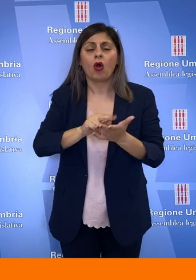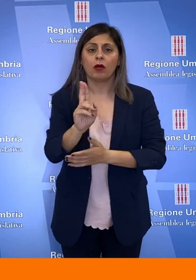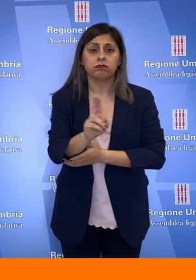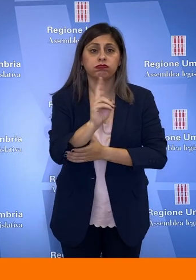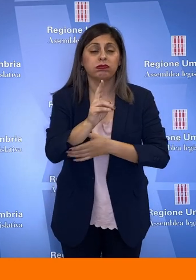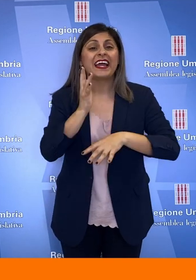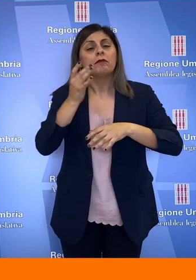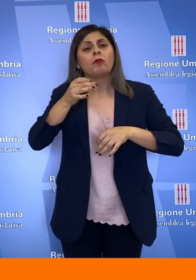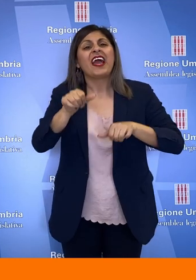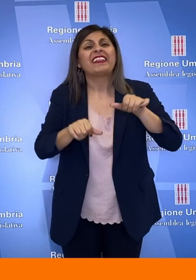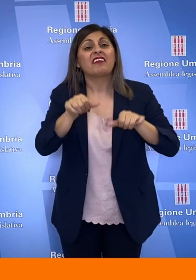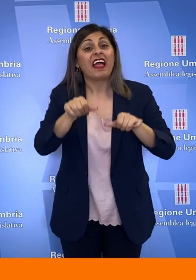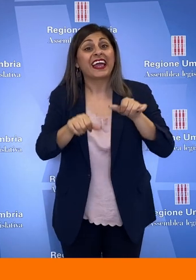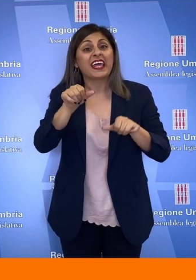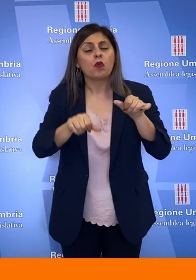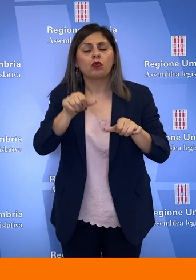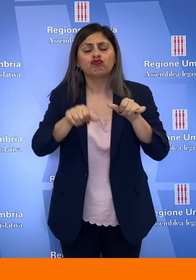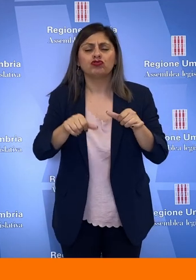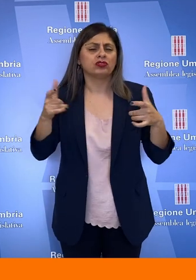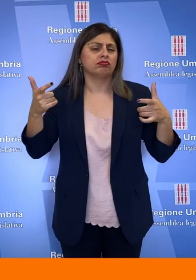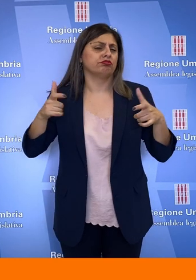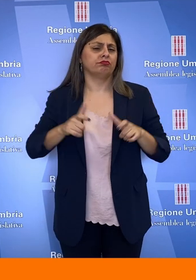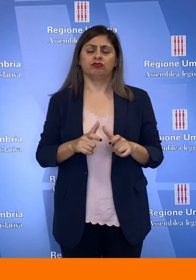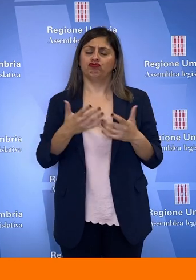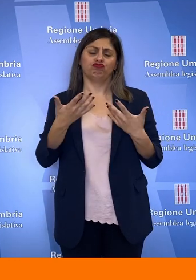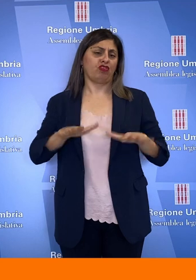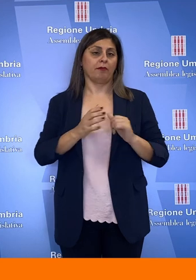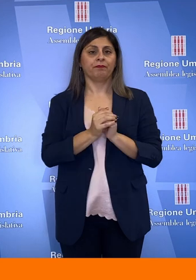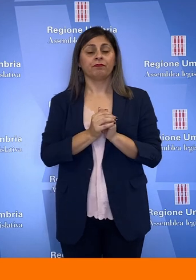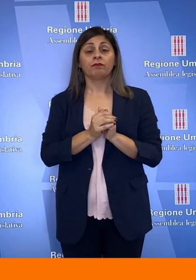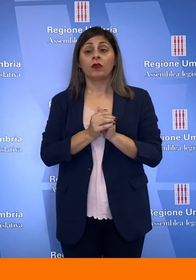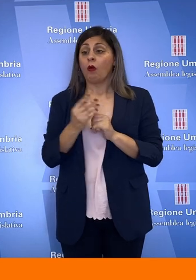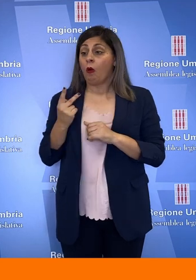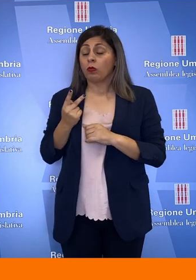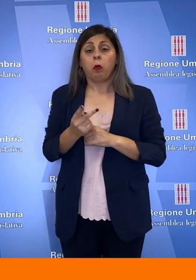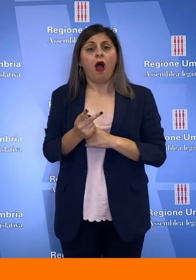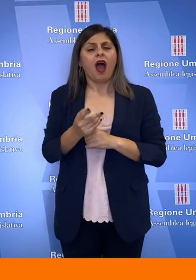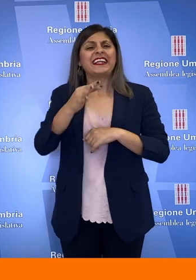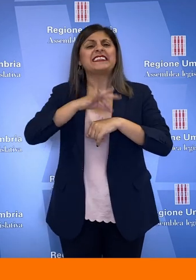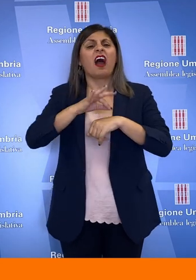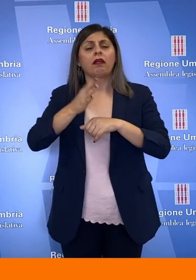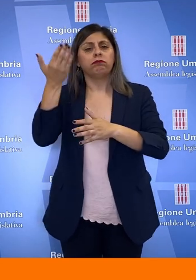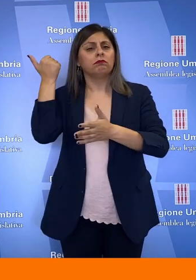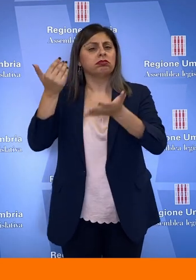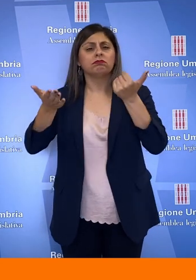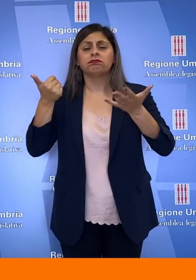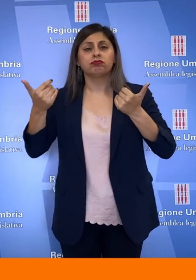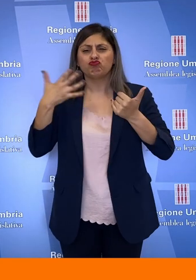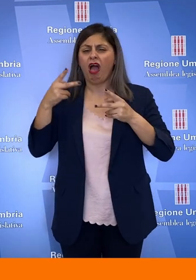interventi chirurgici si sono drasticamente ridotti. In due anni è stata smantellata una sanità che per decenni è stata un